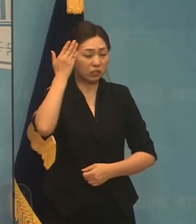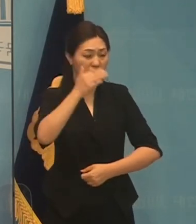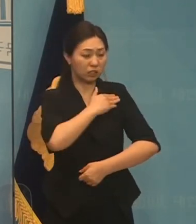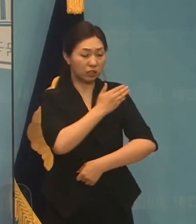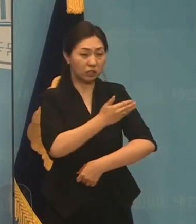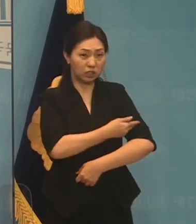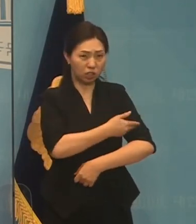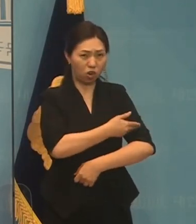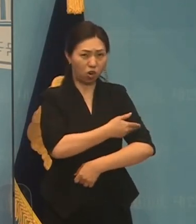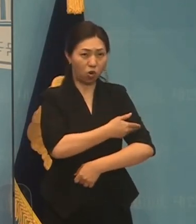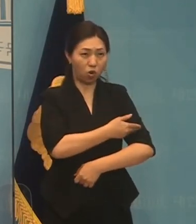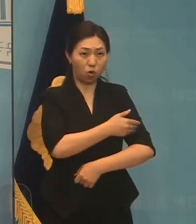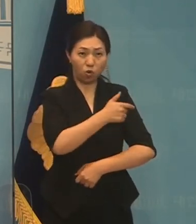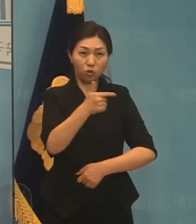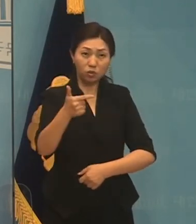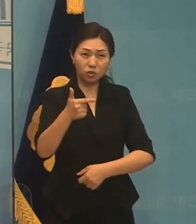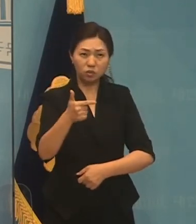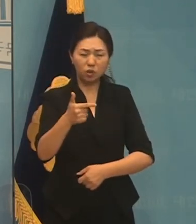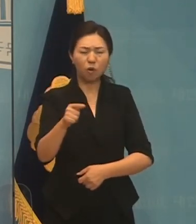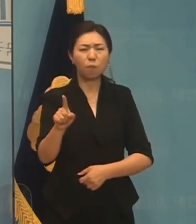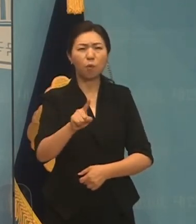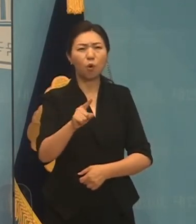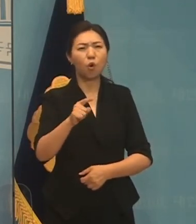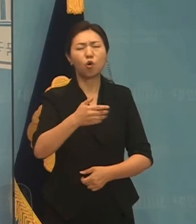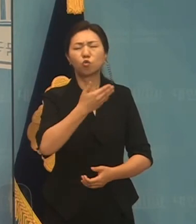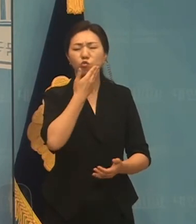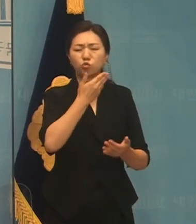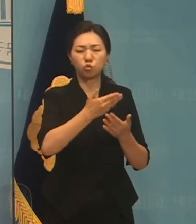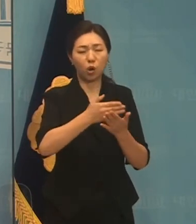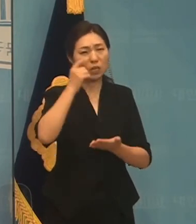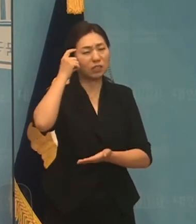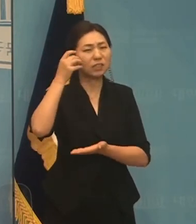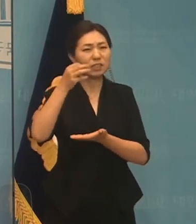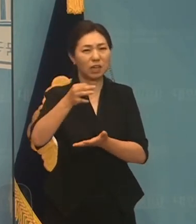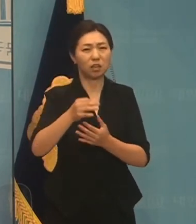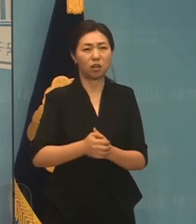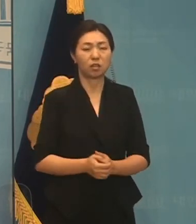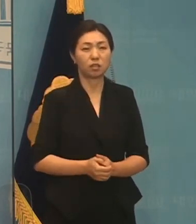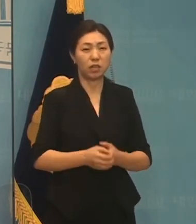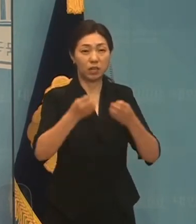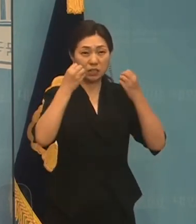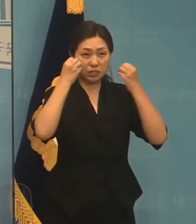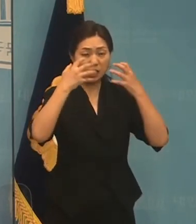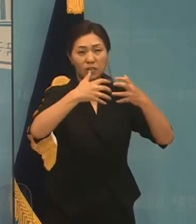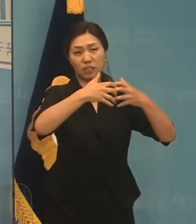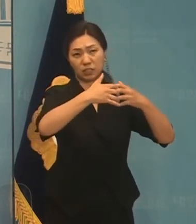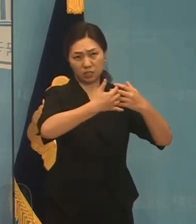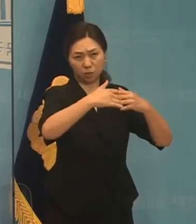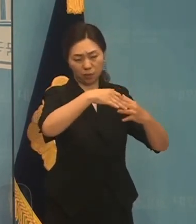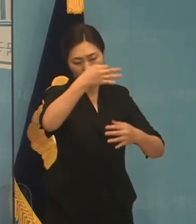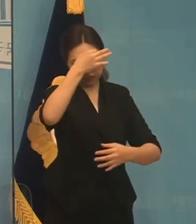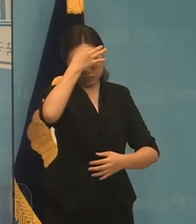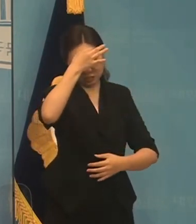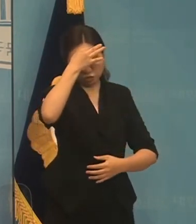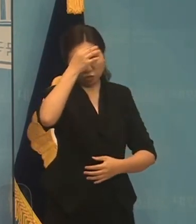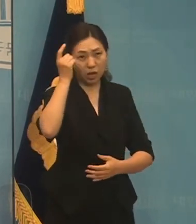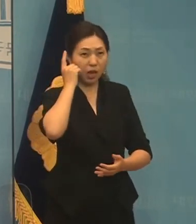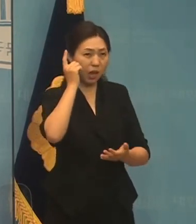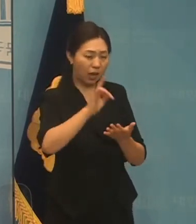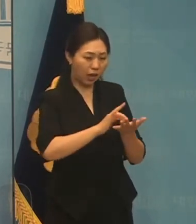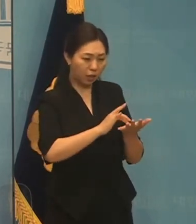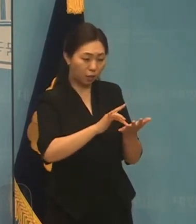높다는 것은 중요한 자산입니다. 첨단 산업인 반도체, 스마트폰,